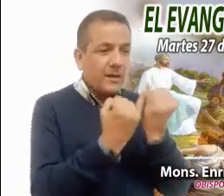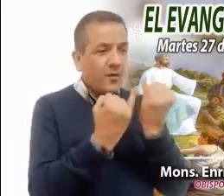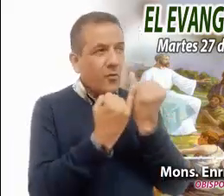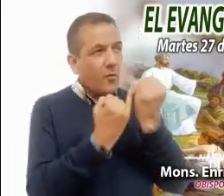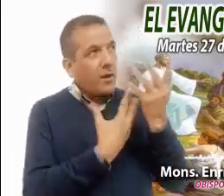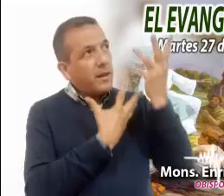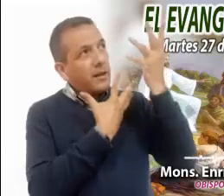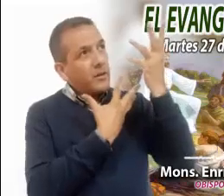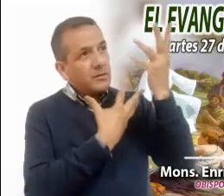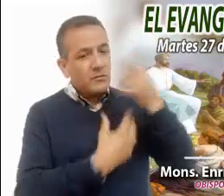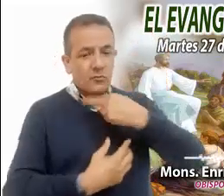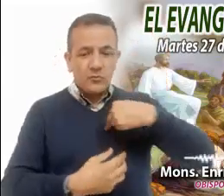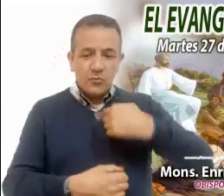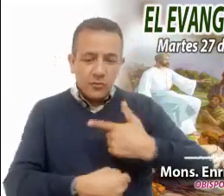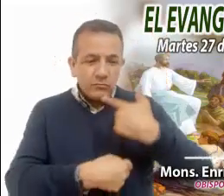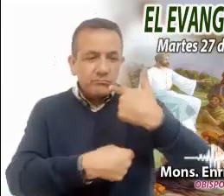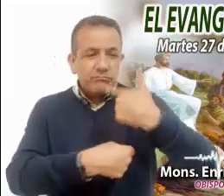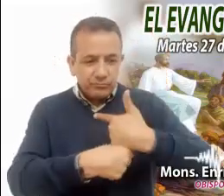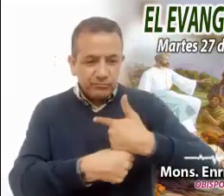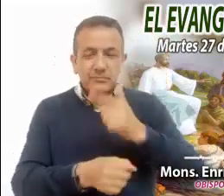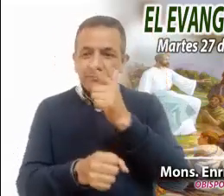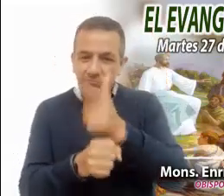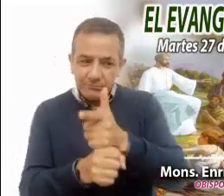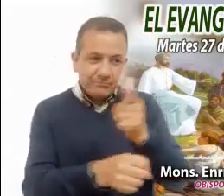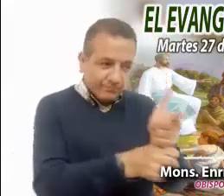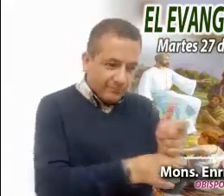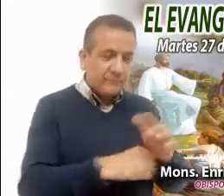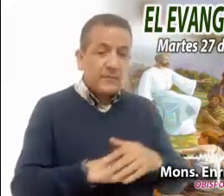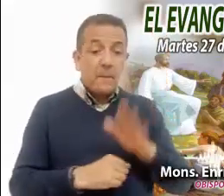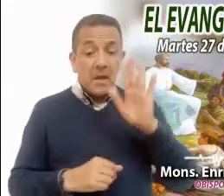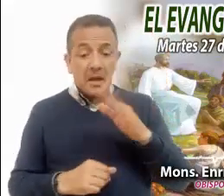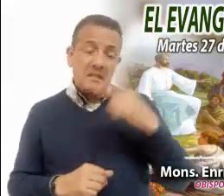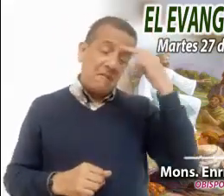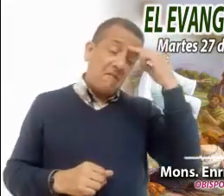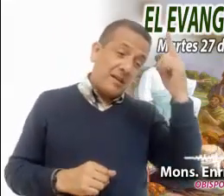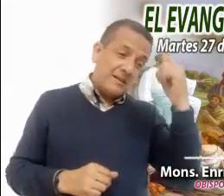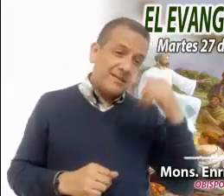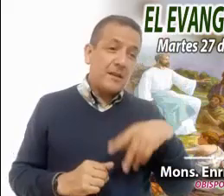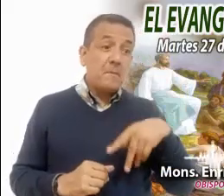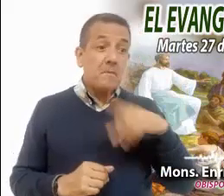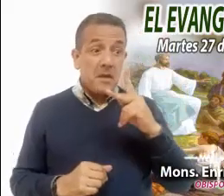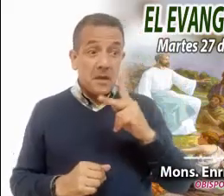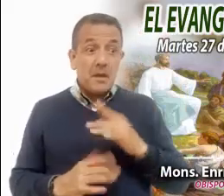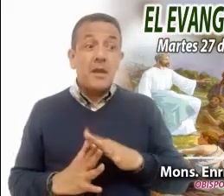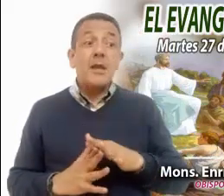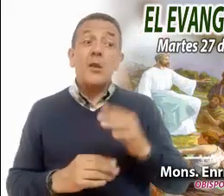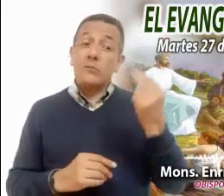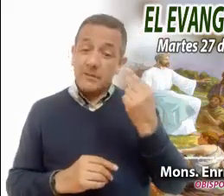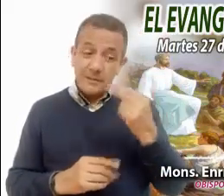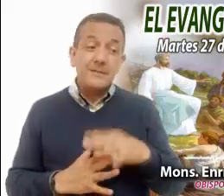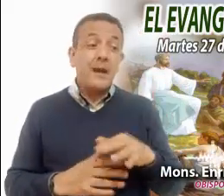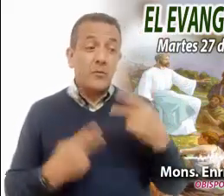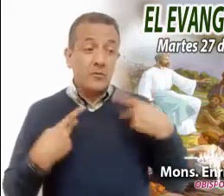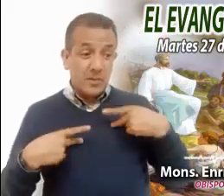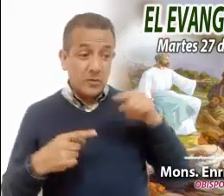que hemos descubierto. Parecería que no es tan difícil, basta ponerse en el lugar del